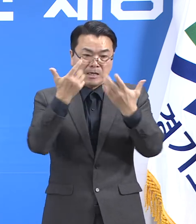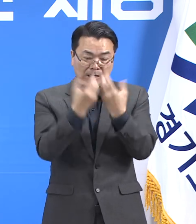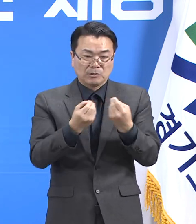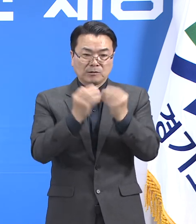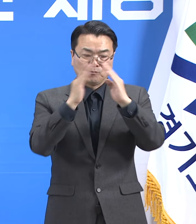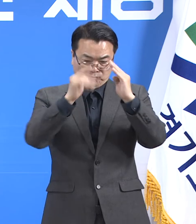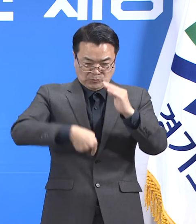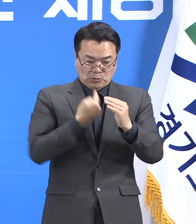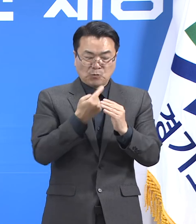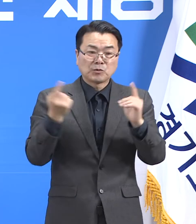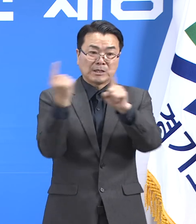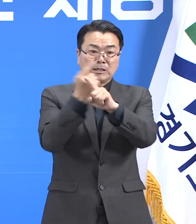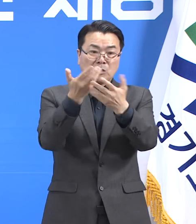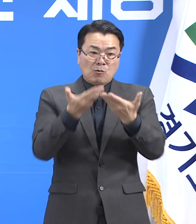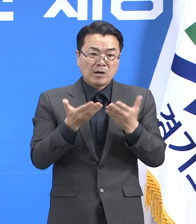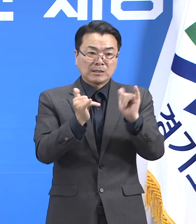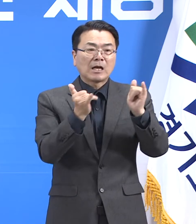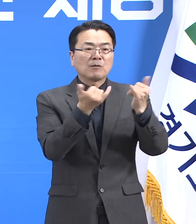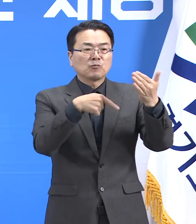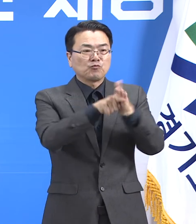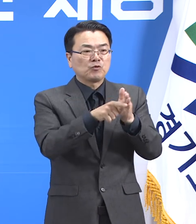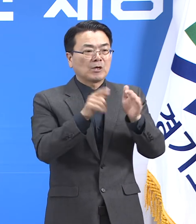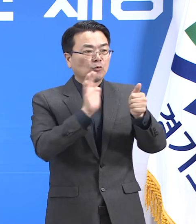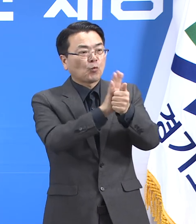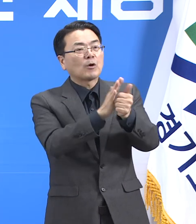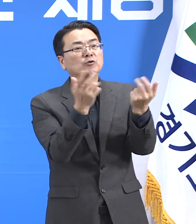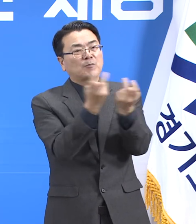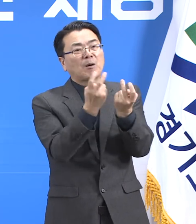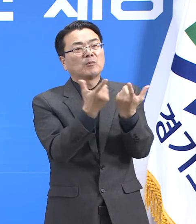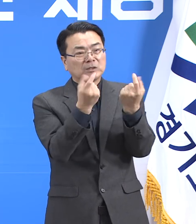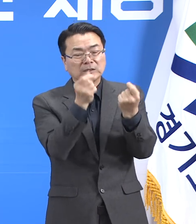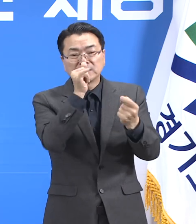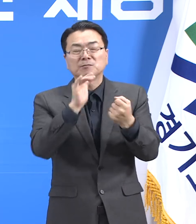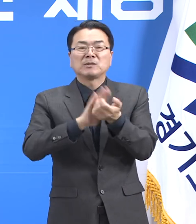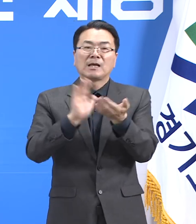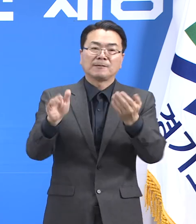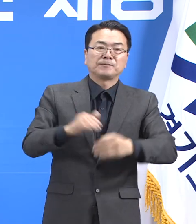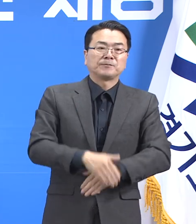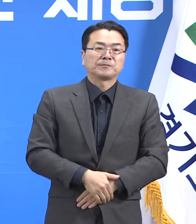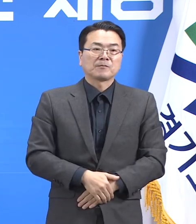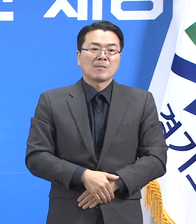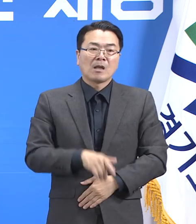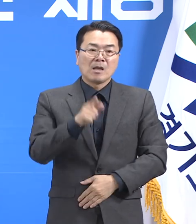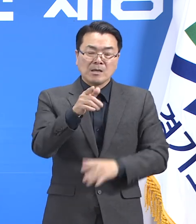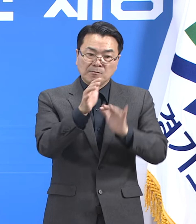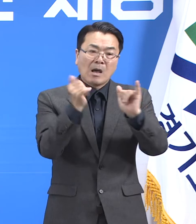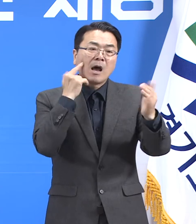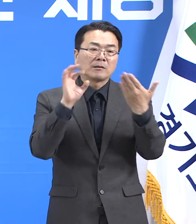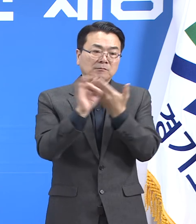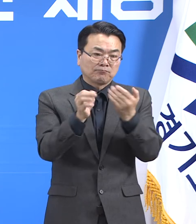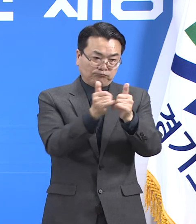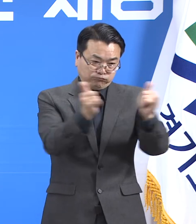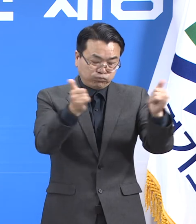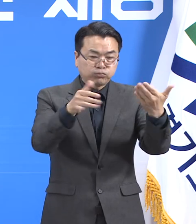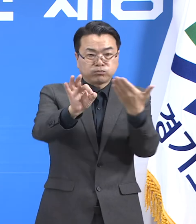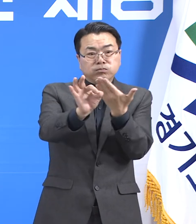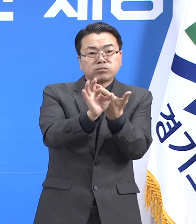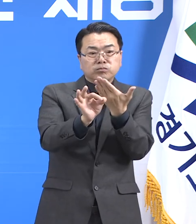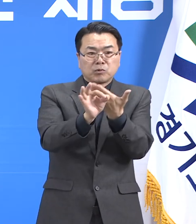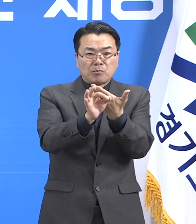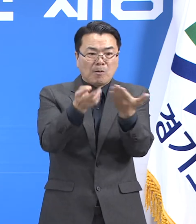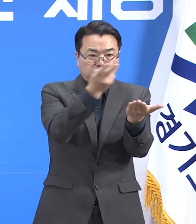수급에도 차질이 없도록 준비하겠습니다. 추가적으로 위정증 환자 증가에 따른 병상 부족 사태에 대비하기 위해서